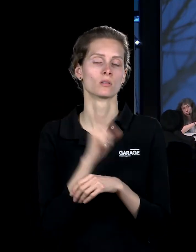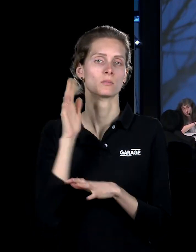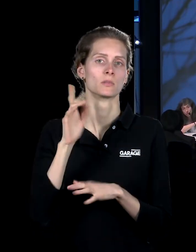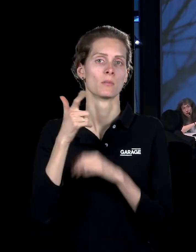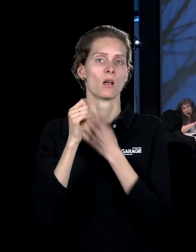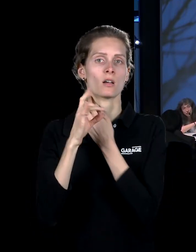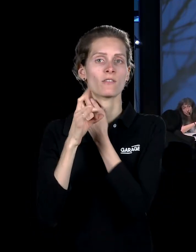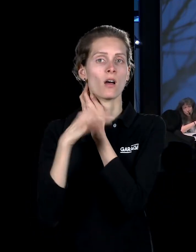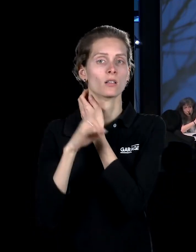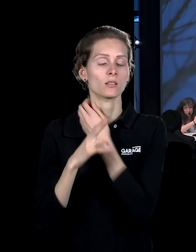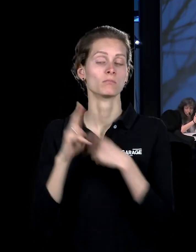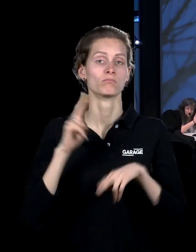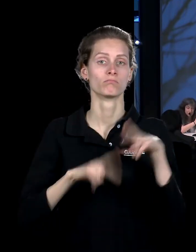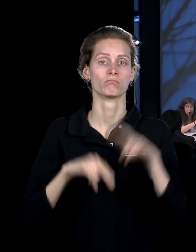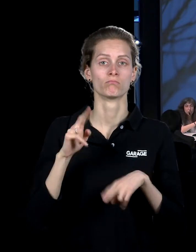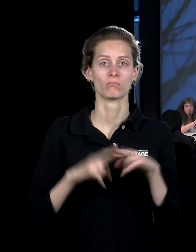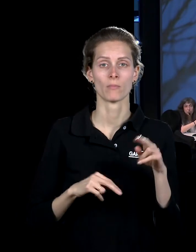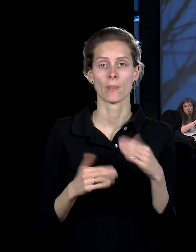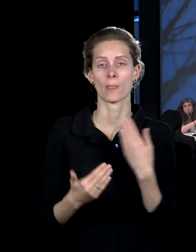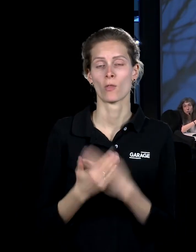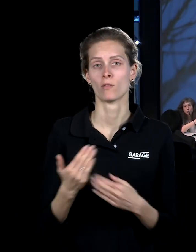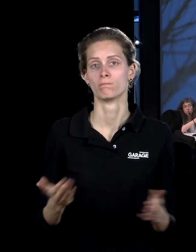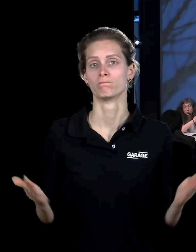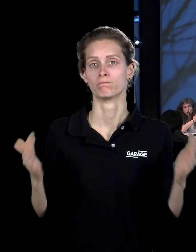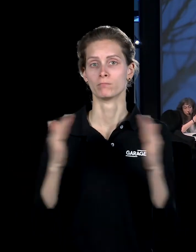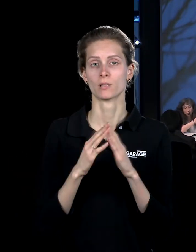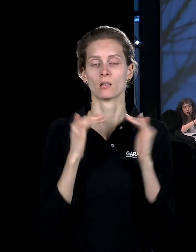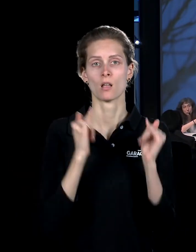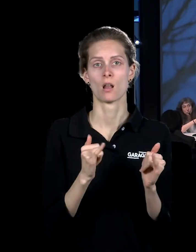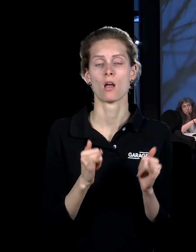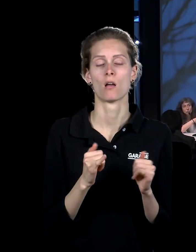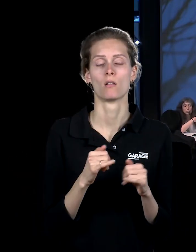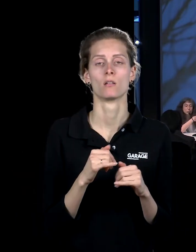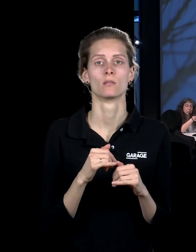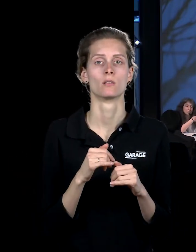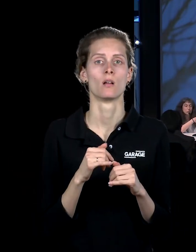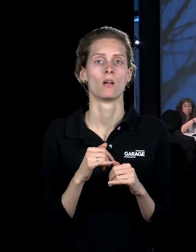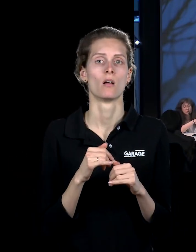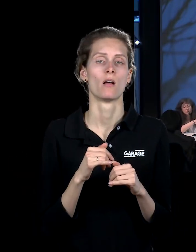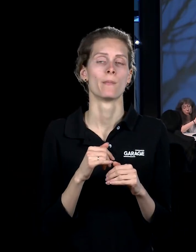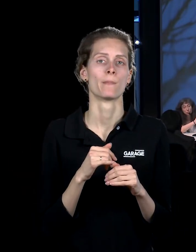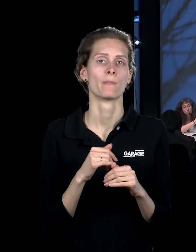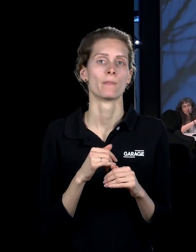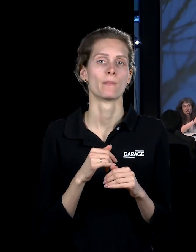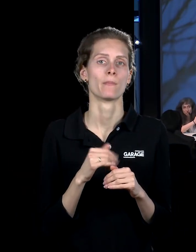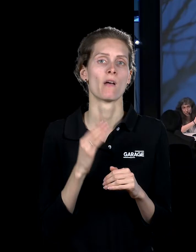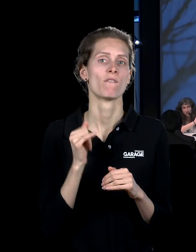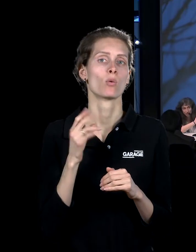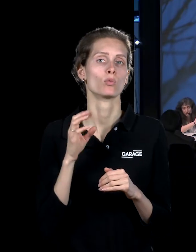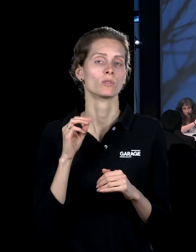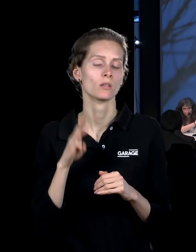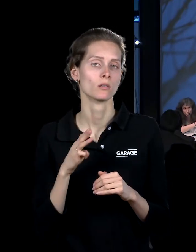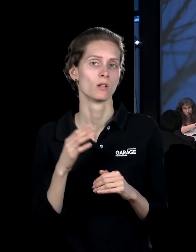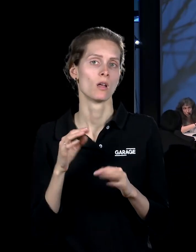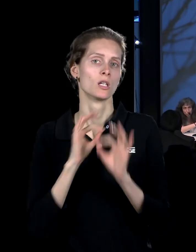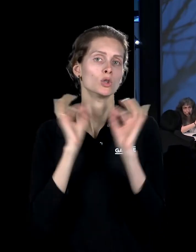визуальных искусств. И историческое исследование. У него были большие трудности, потому что он в том, чтобы согласовать